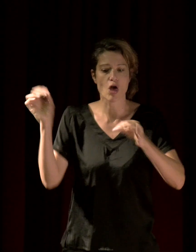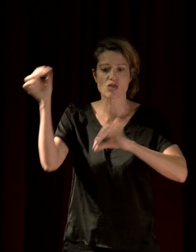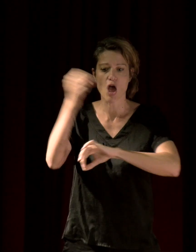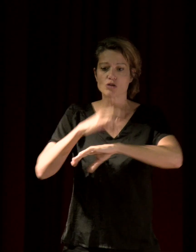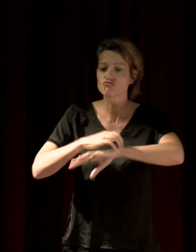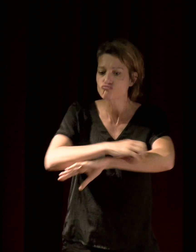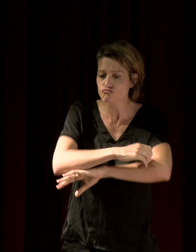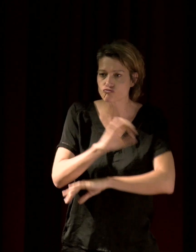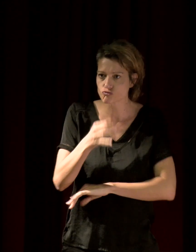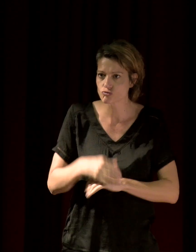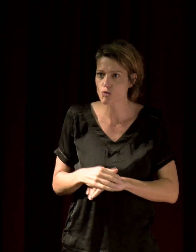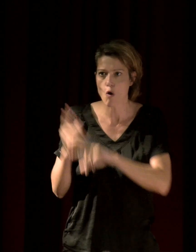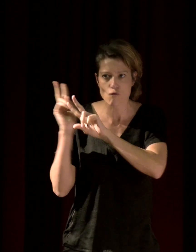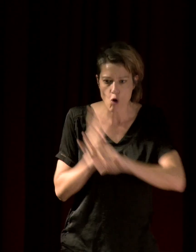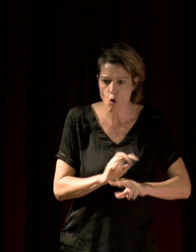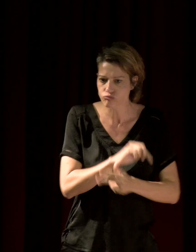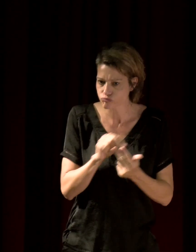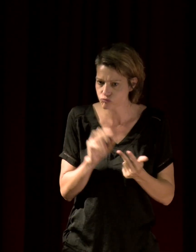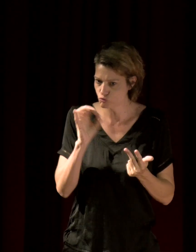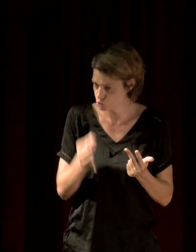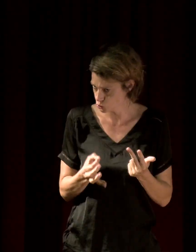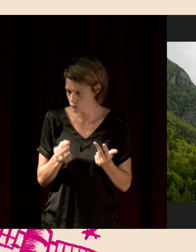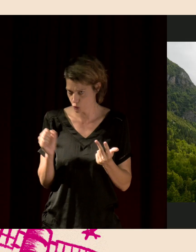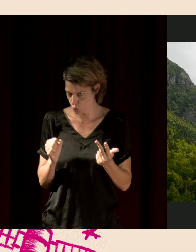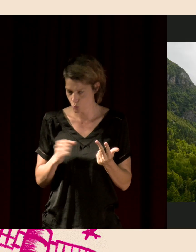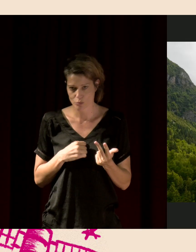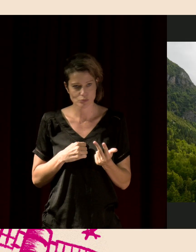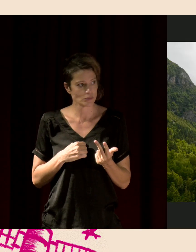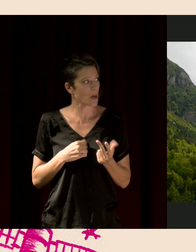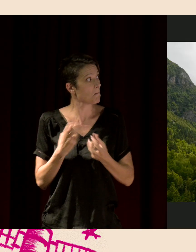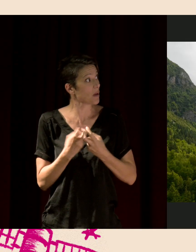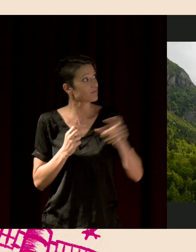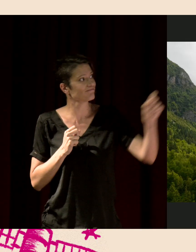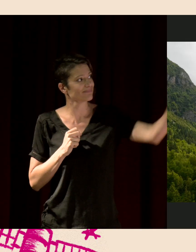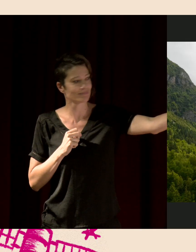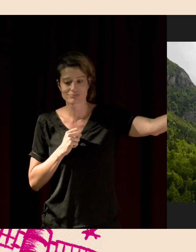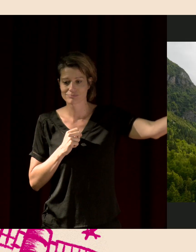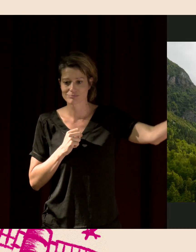Des insectes. Le vent. D'accord, très bien. Si je me positionne là.